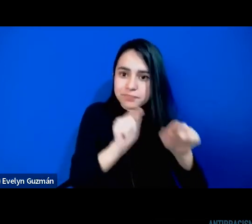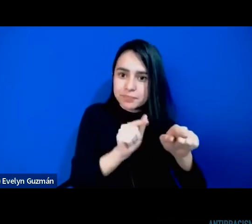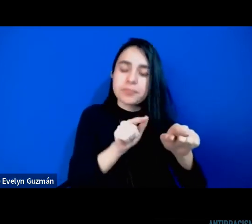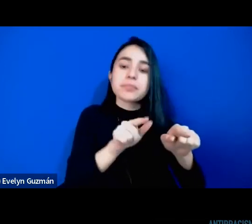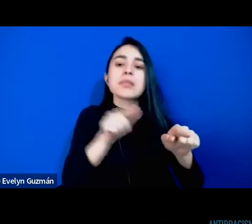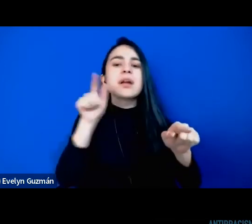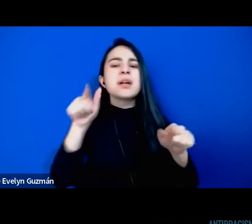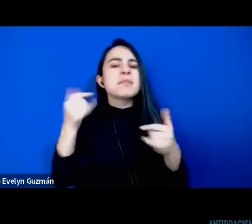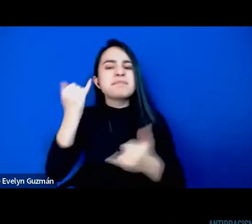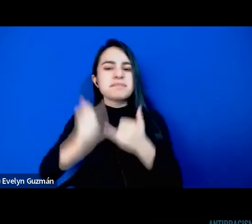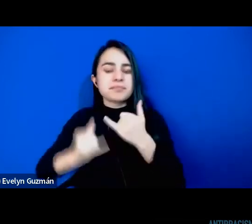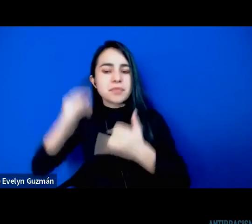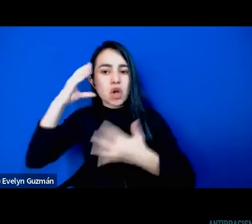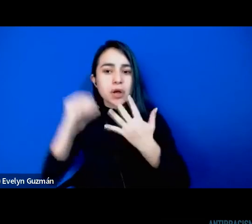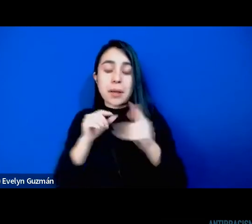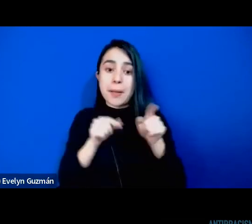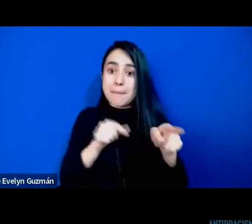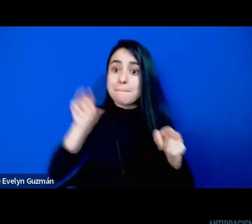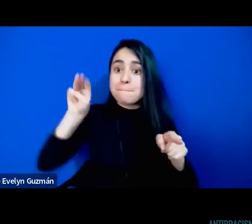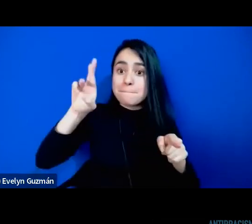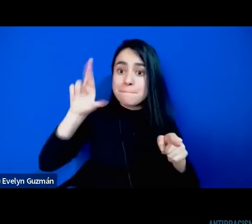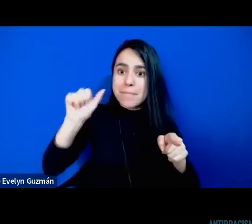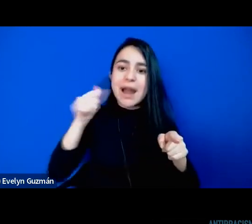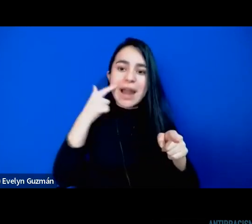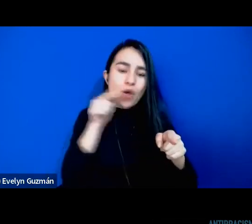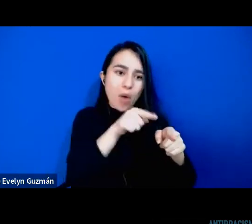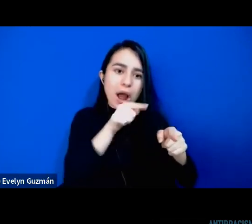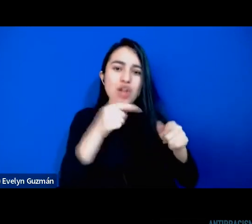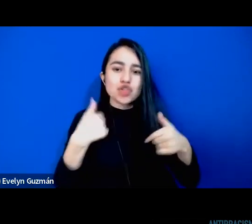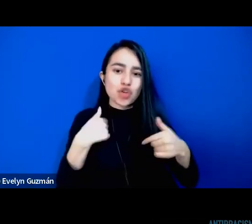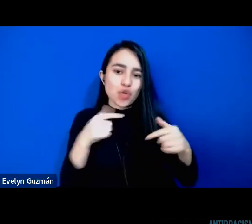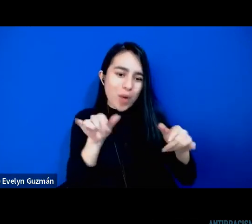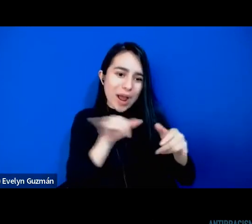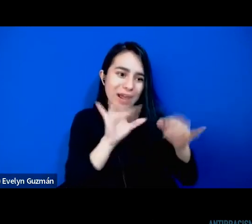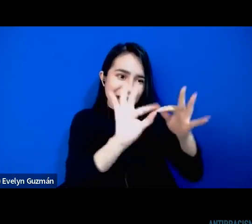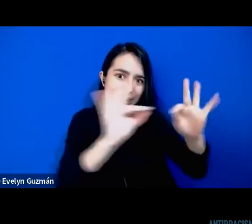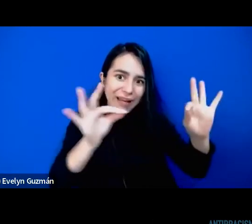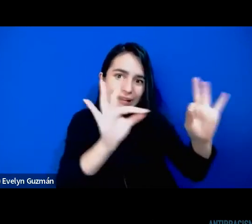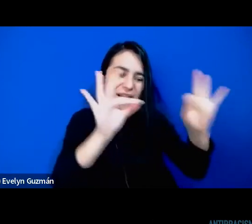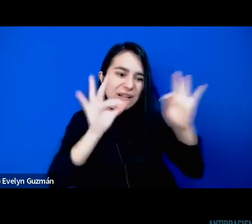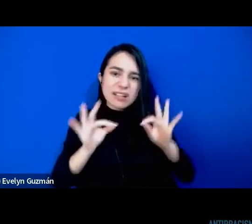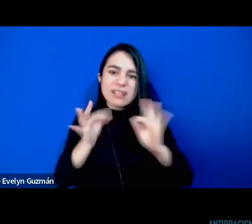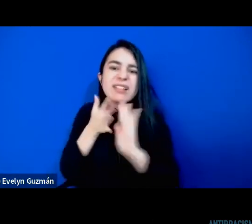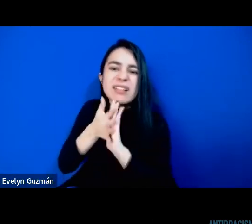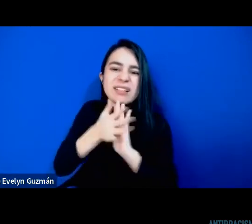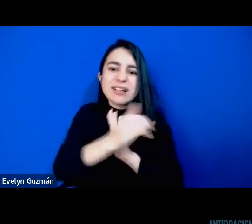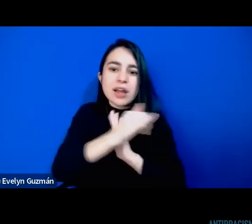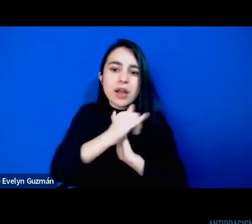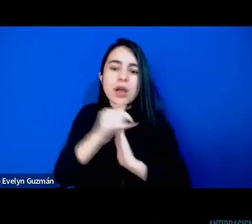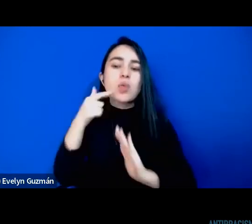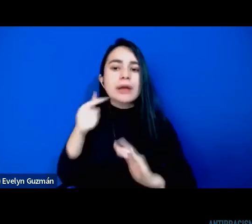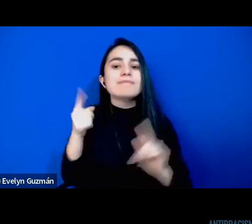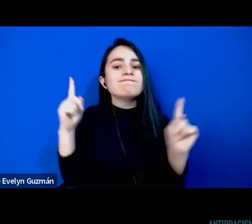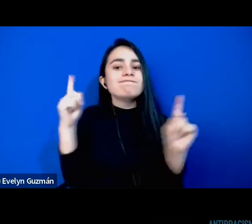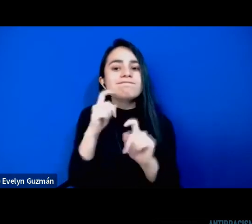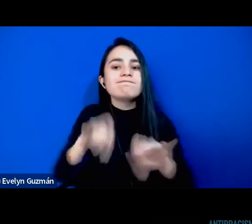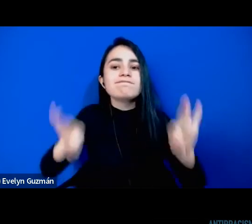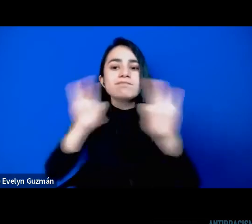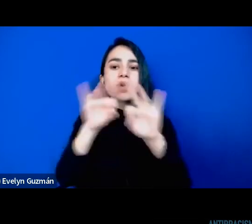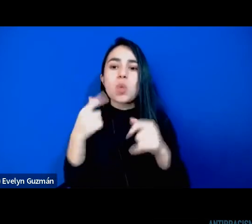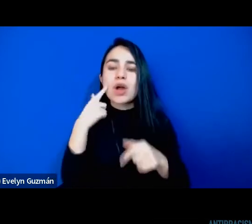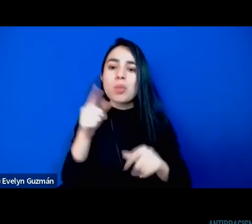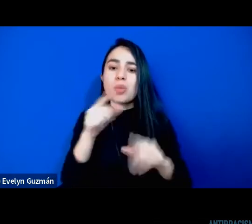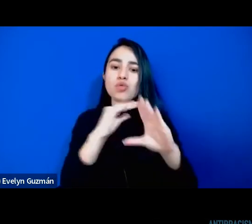pienso que el trabajo de Mara para frase Mara es una reflexión muy importante sobre desigualdades